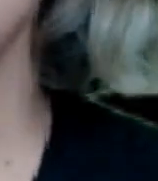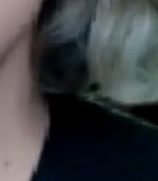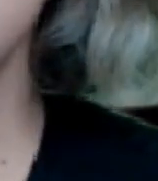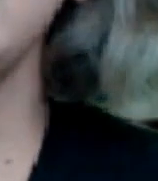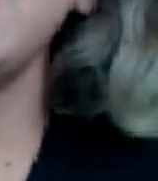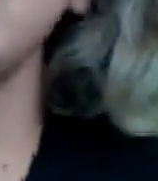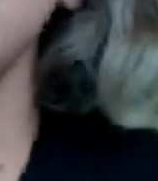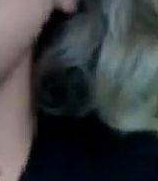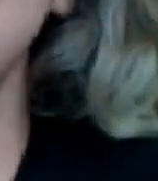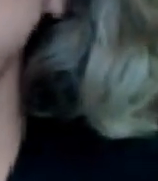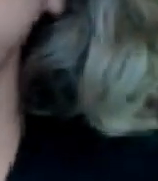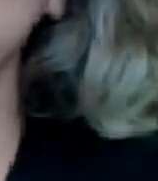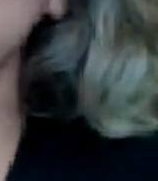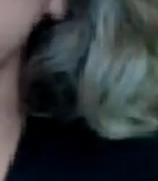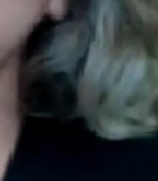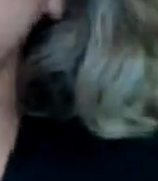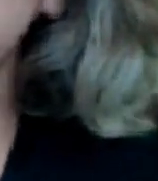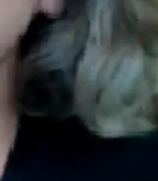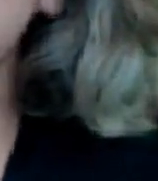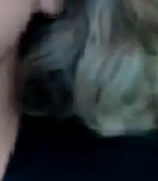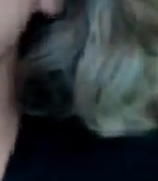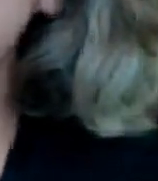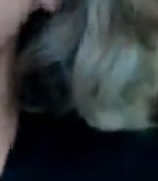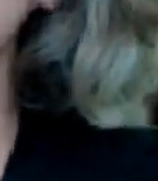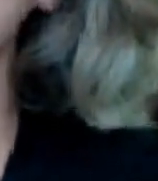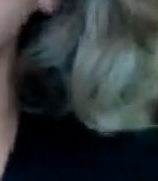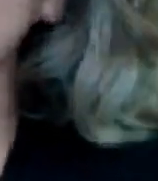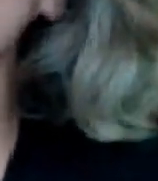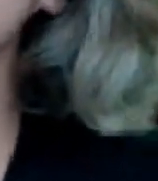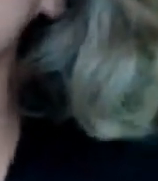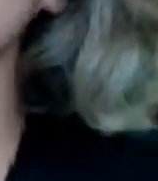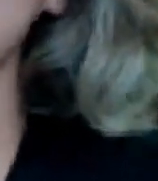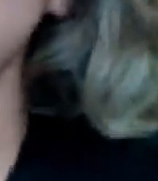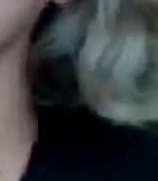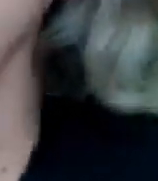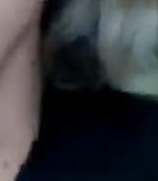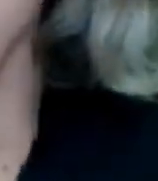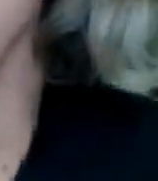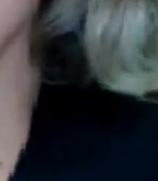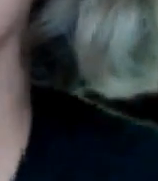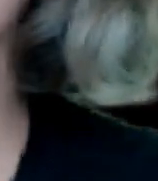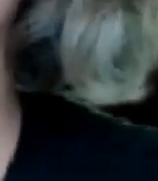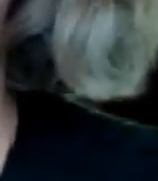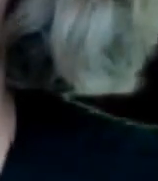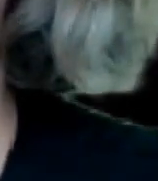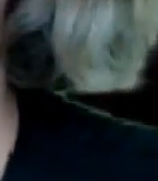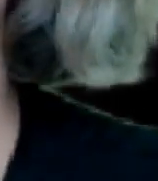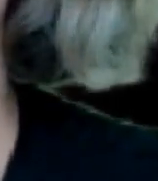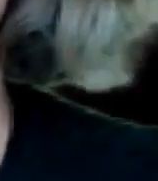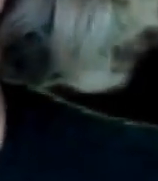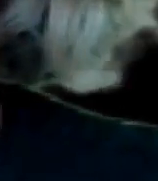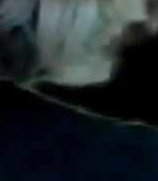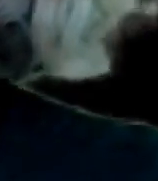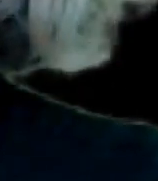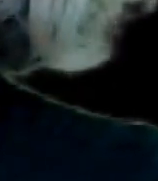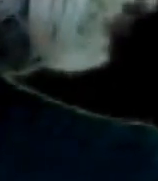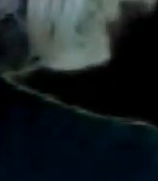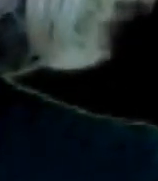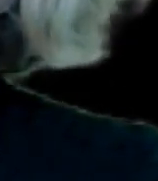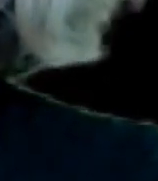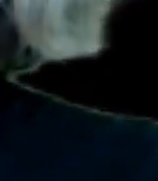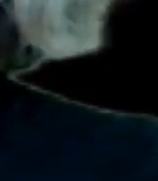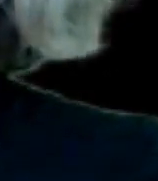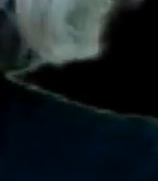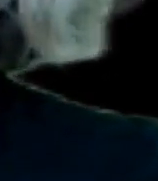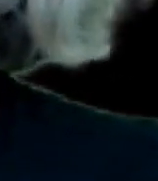Yo sé que sí hay Que sí hay más Porque han dicho Que no eran periodistas Y que han estado allí Pero